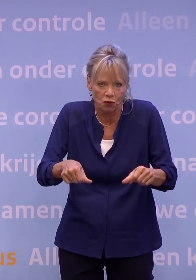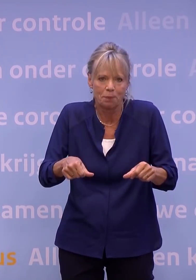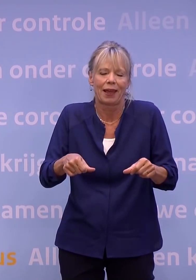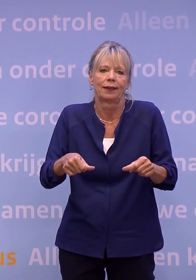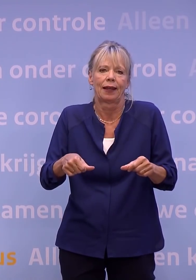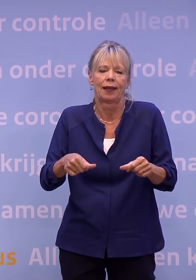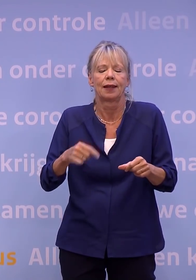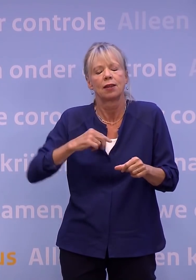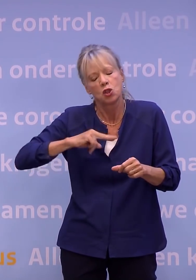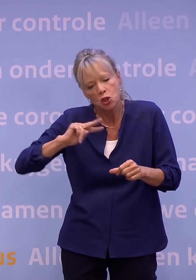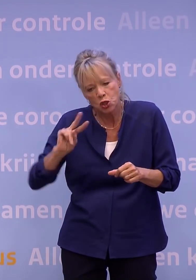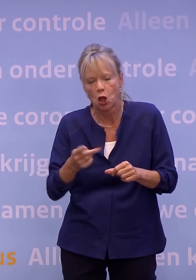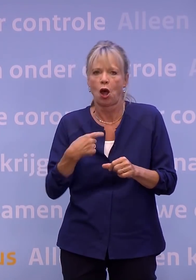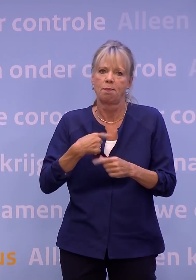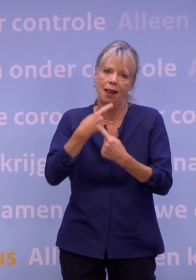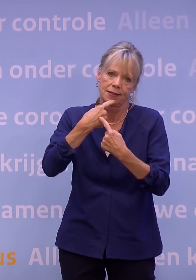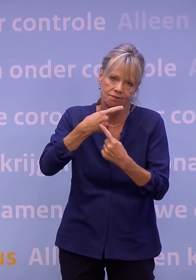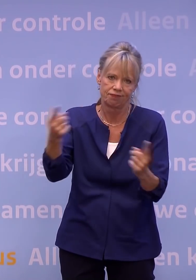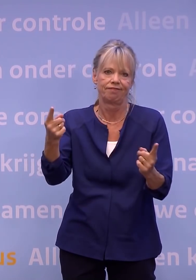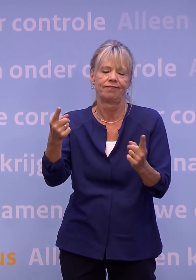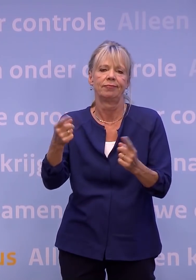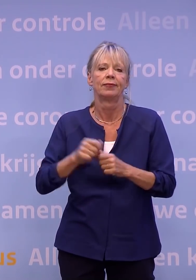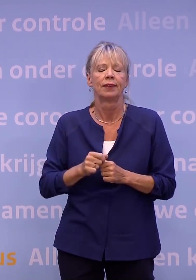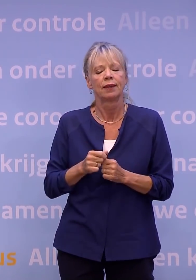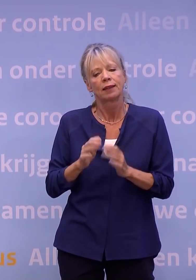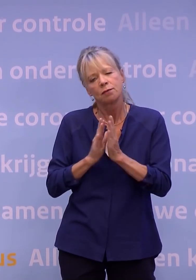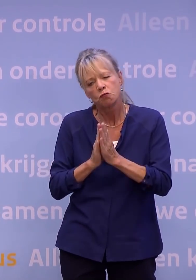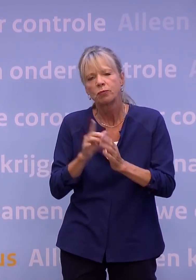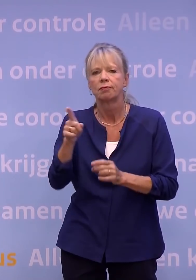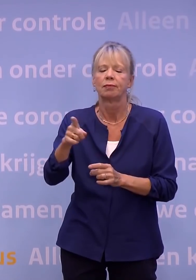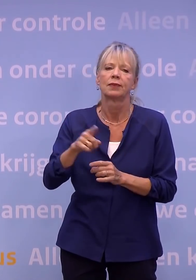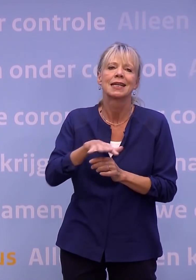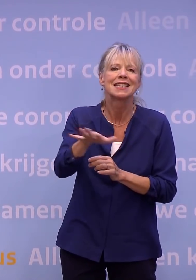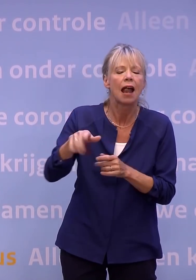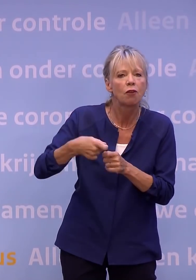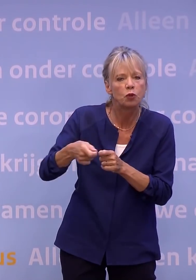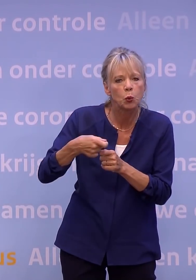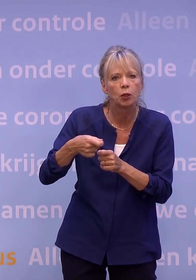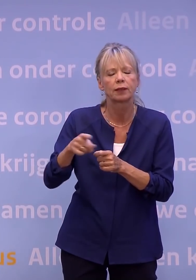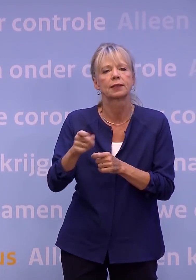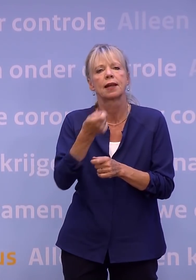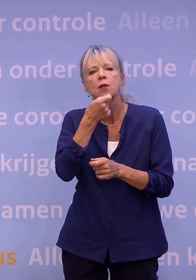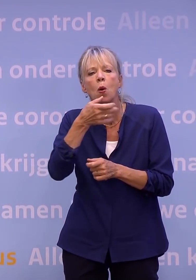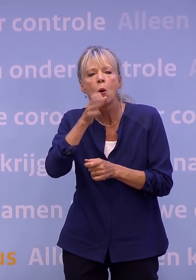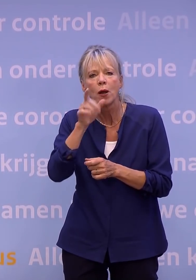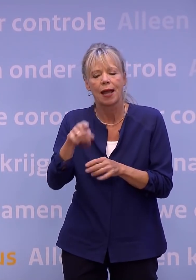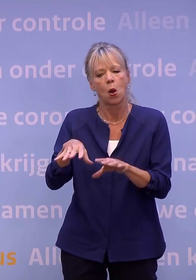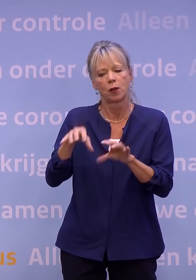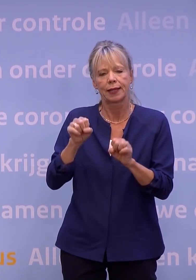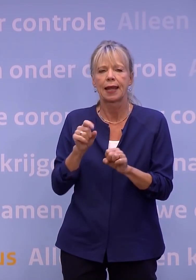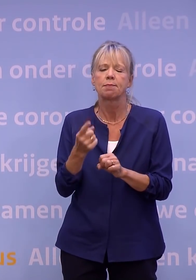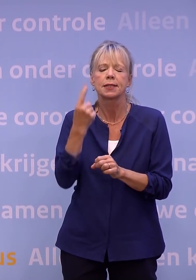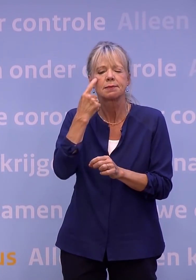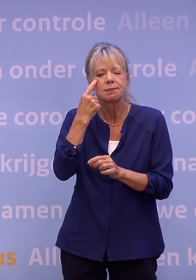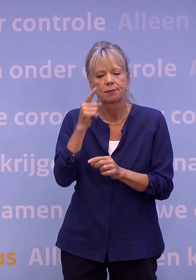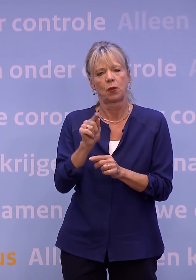we nogmaals onderstrepen. En we vragen zaalverhuurders en horecaondernemers daar scherp op te letten, voor zover ze dat